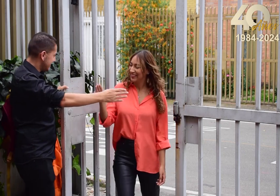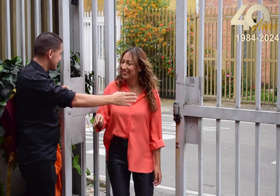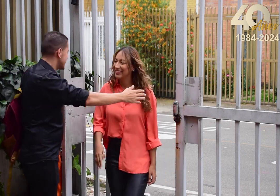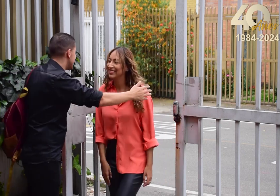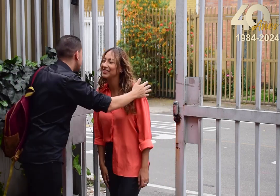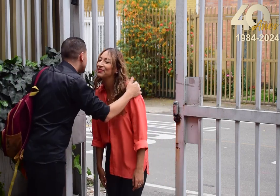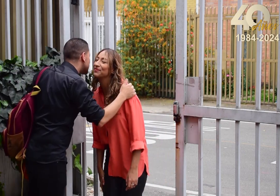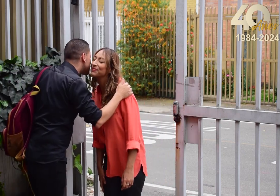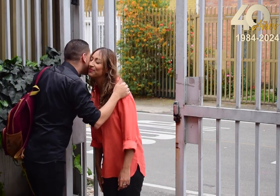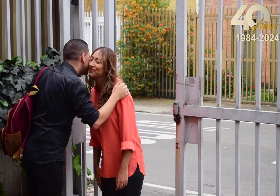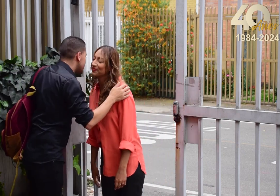Hola, bienvenida.